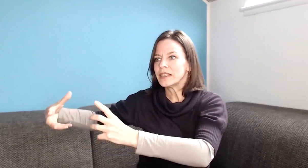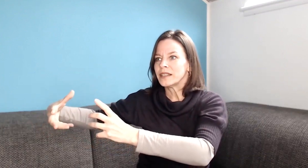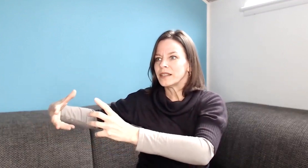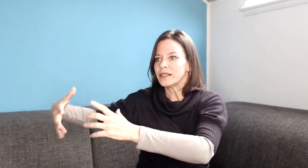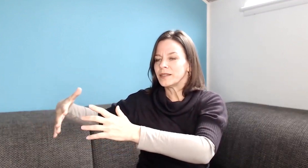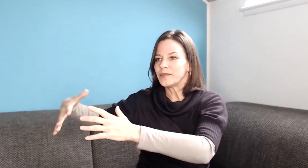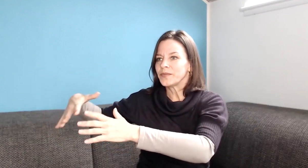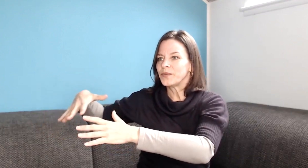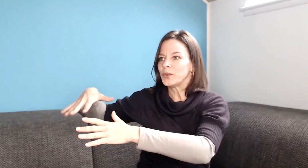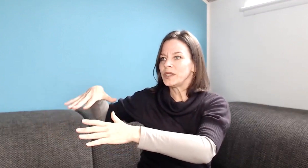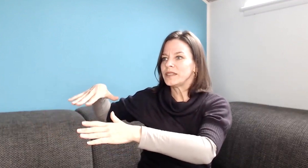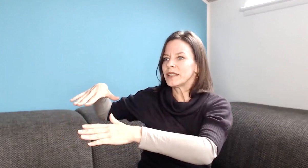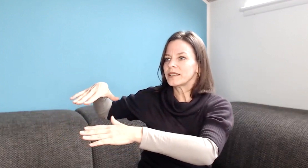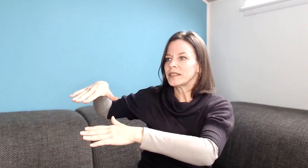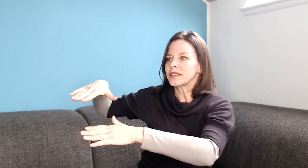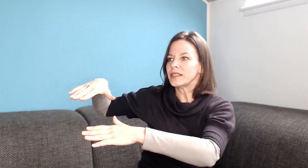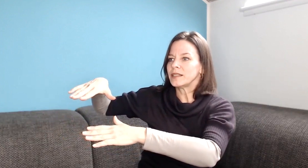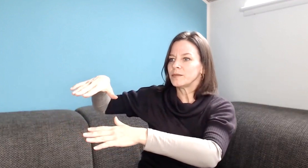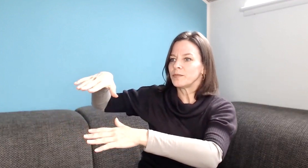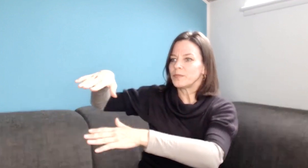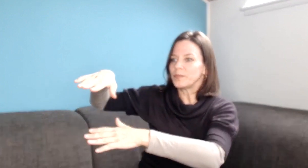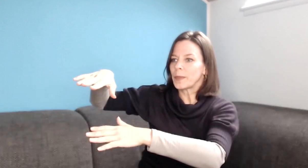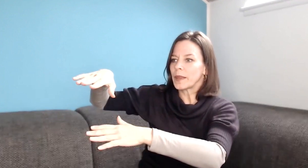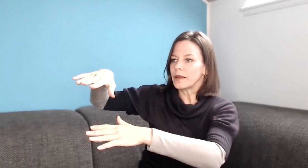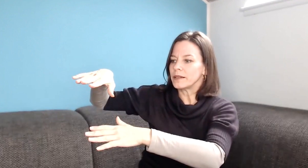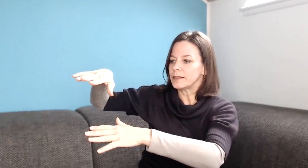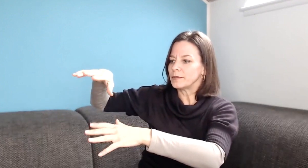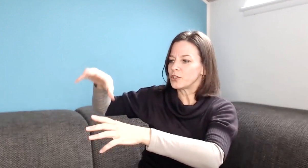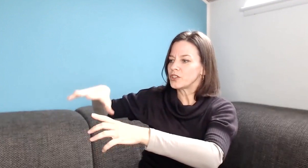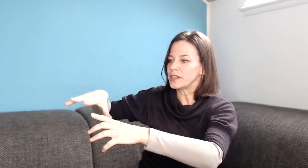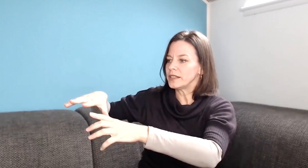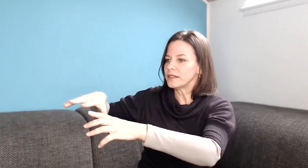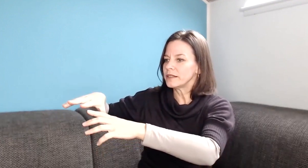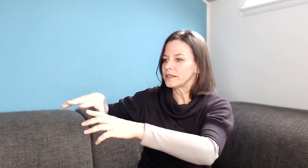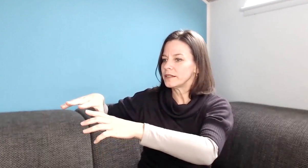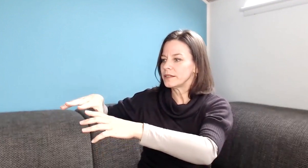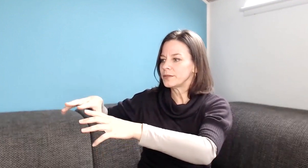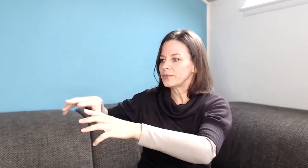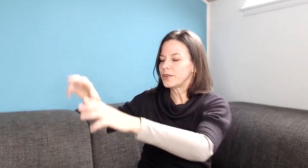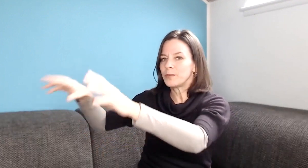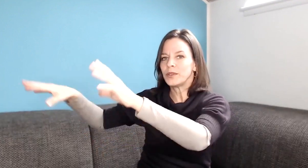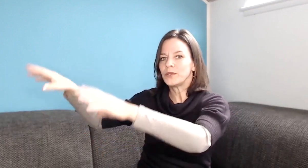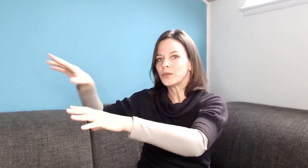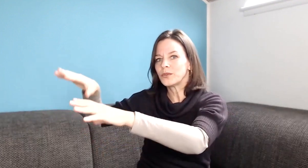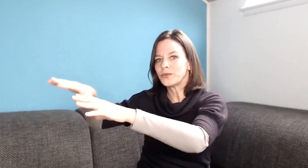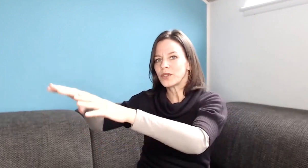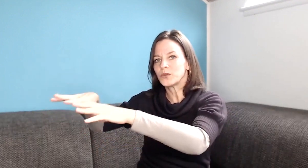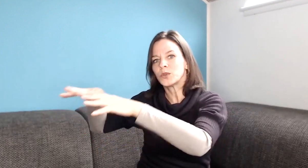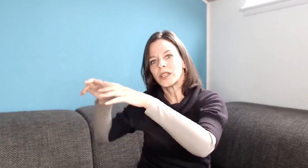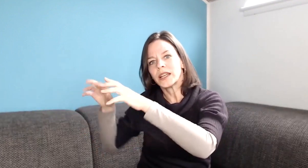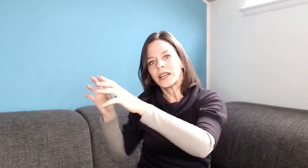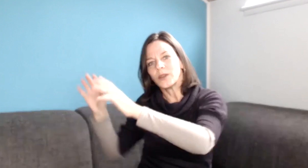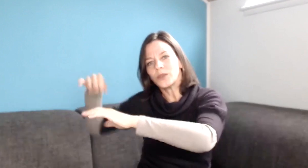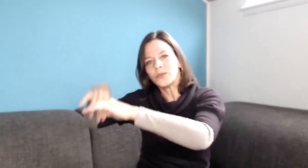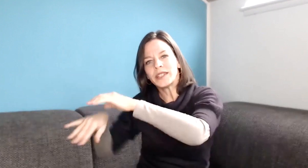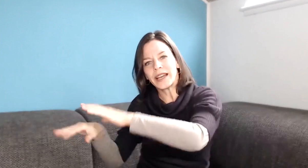wo die 6 sich in bestehende Verbindungen versucht, irgendwie mit